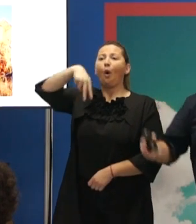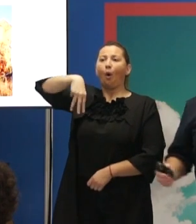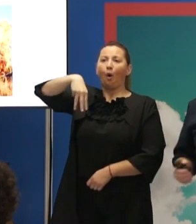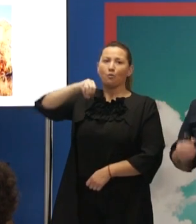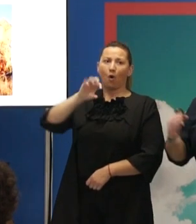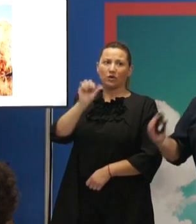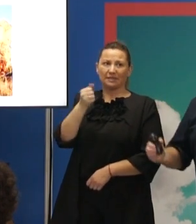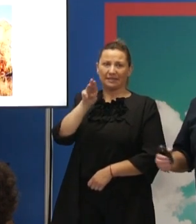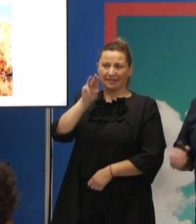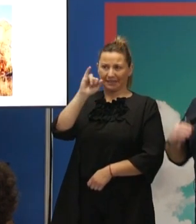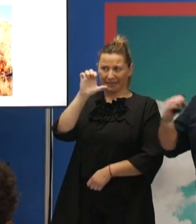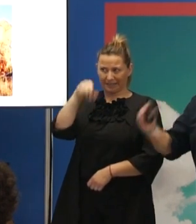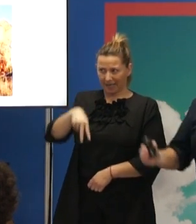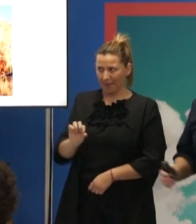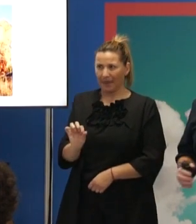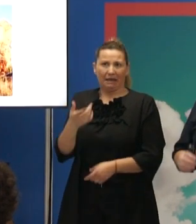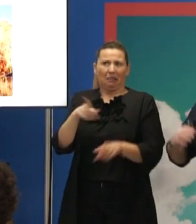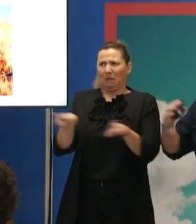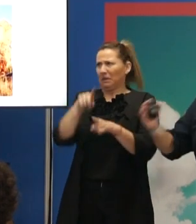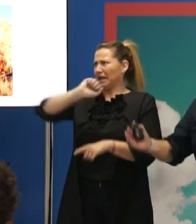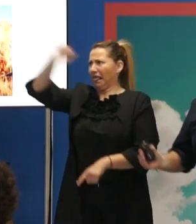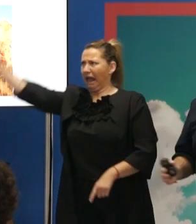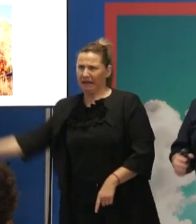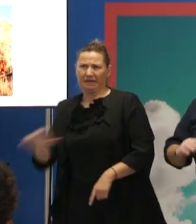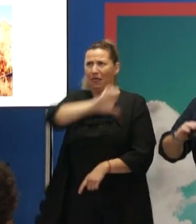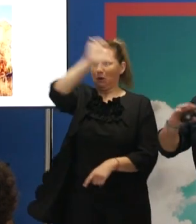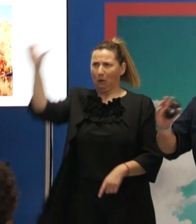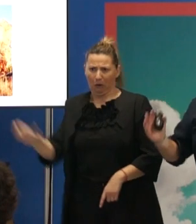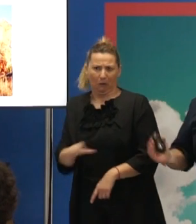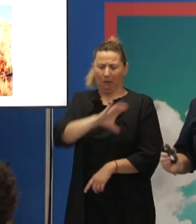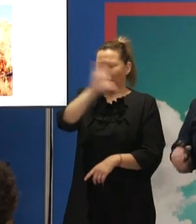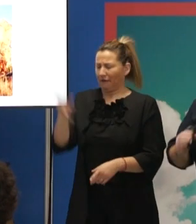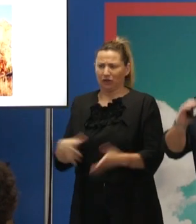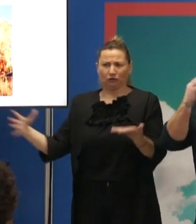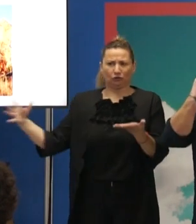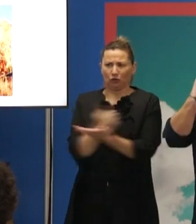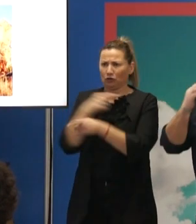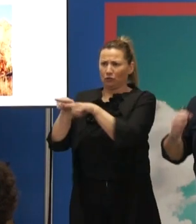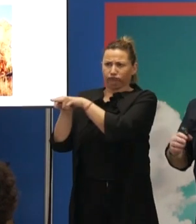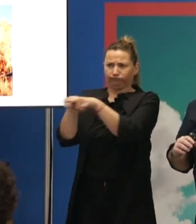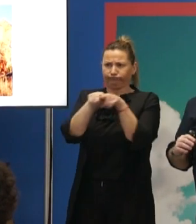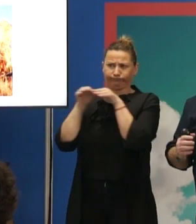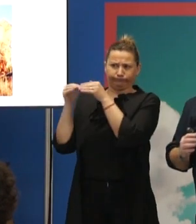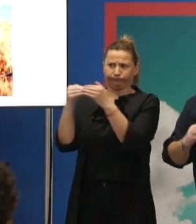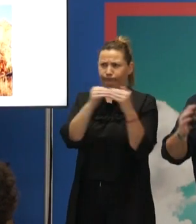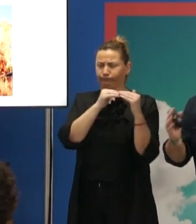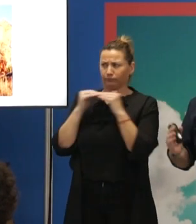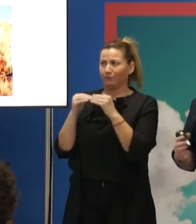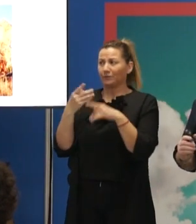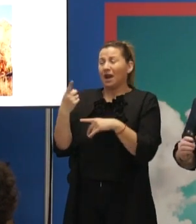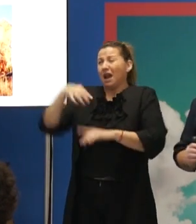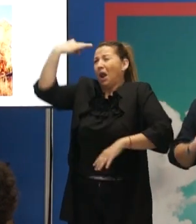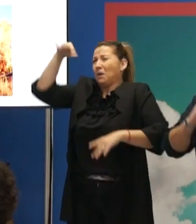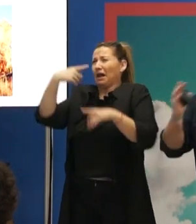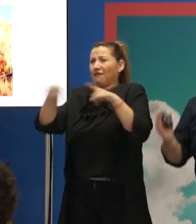mismo como si venimos de Asia, de África, de Europa, todos somos la misma especie. La única diferencia que tenemos, por